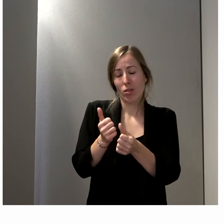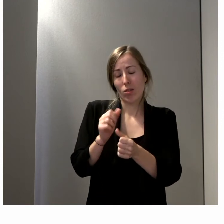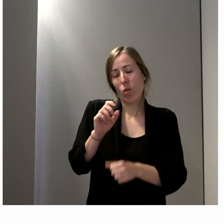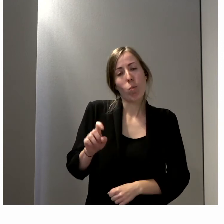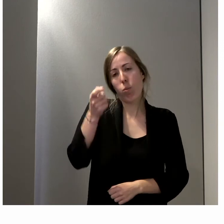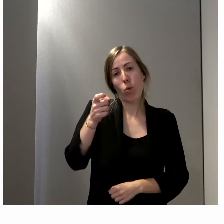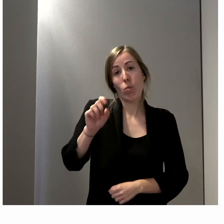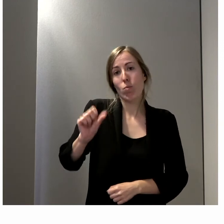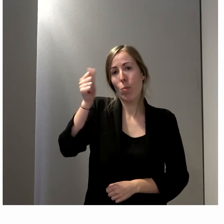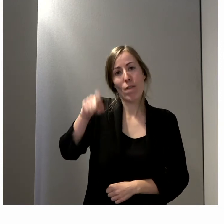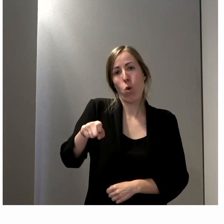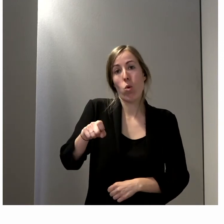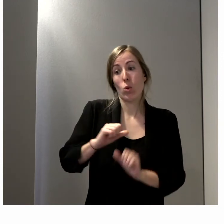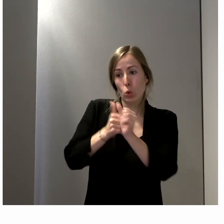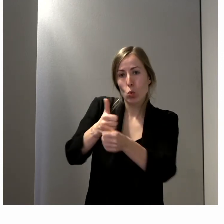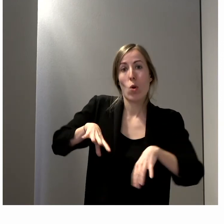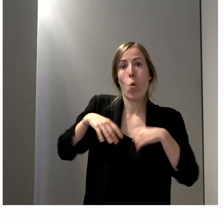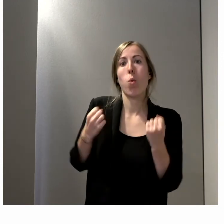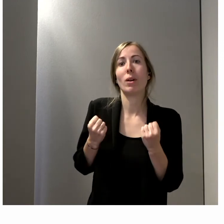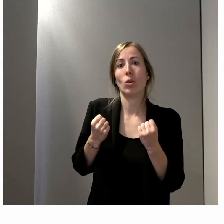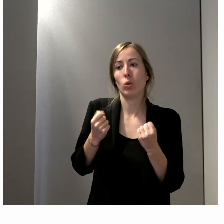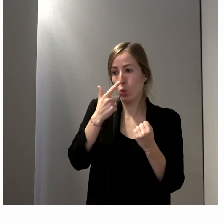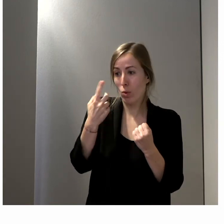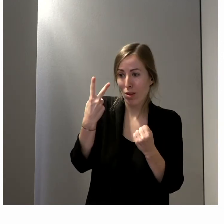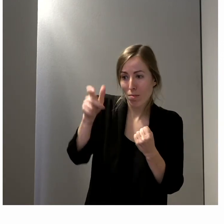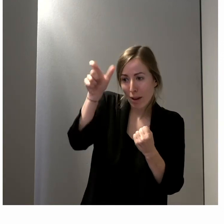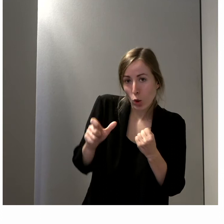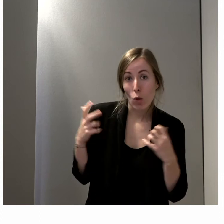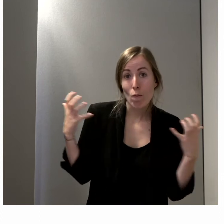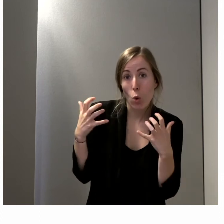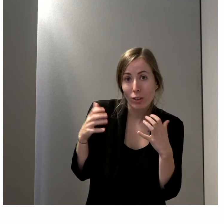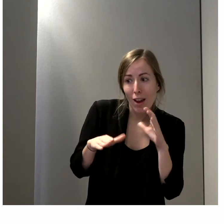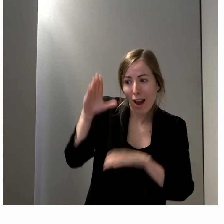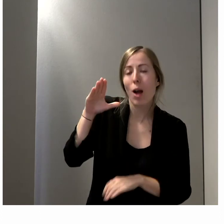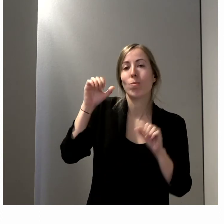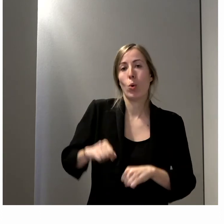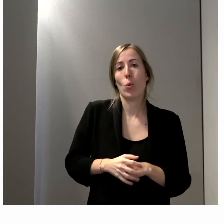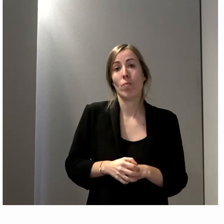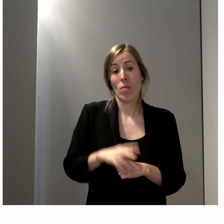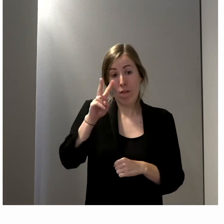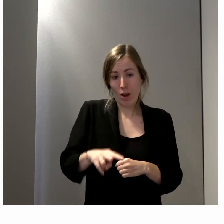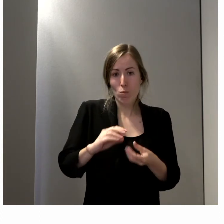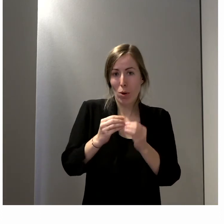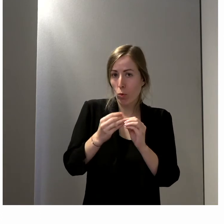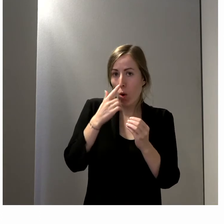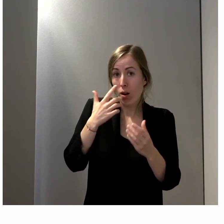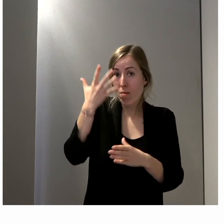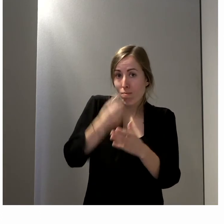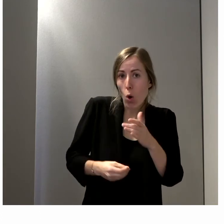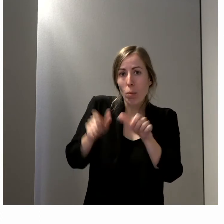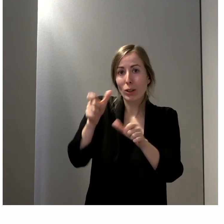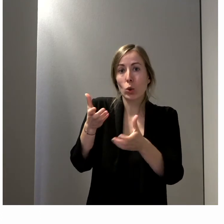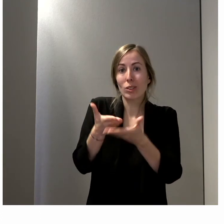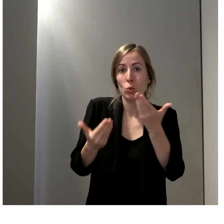tout. Ça, c'est réel. Et en effet, on a un retard d'engagement des personnes handicapées dans les instances locales, dans les partis